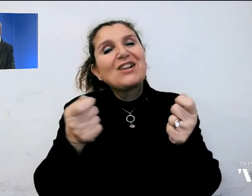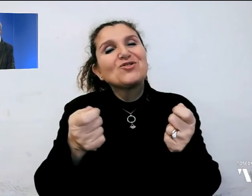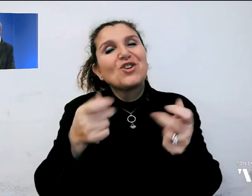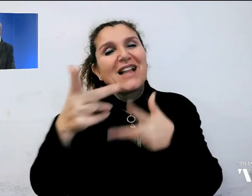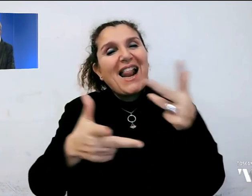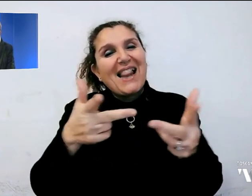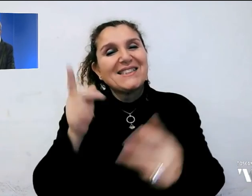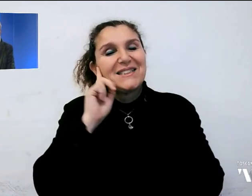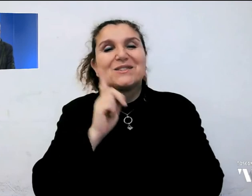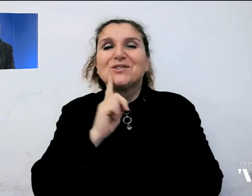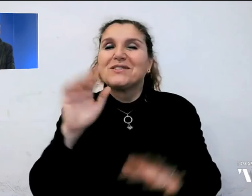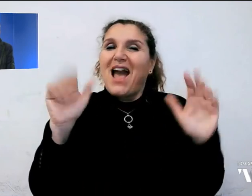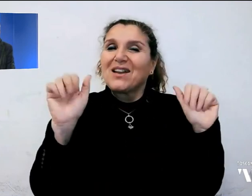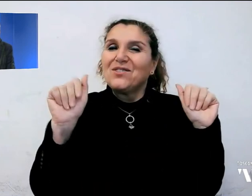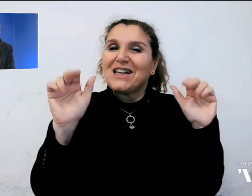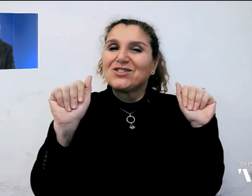sordi. Arrivederci.